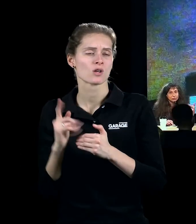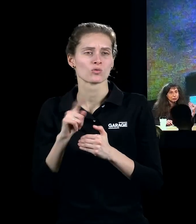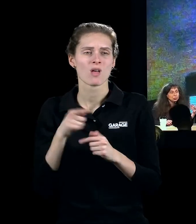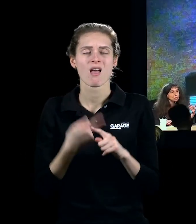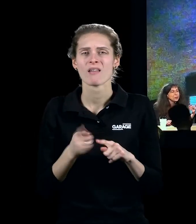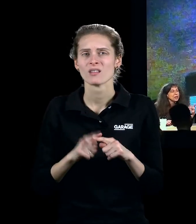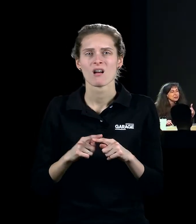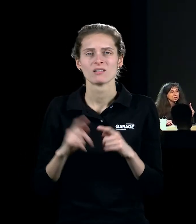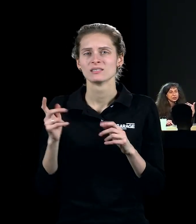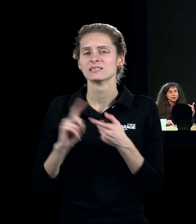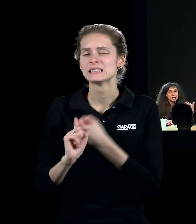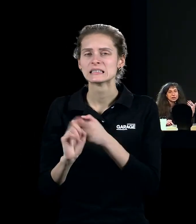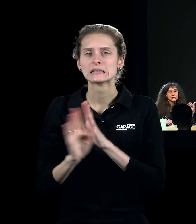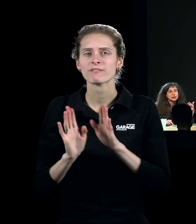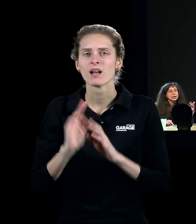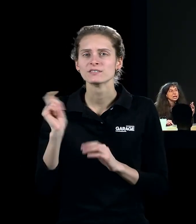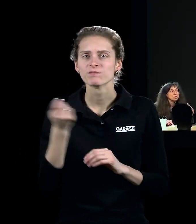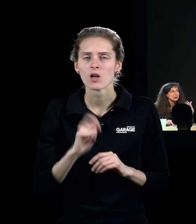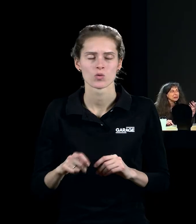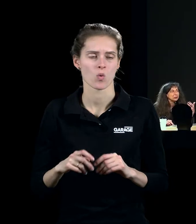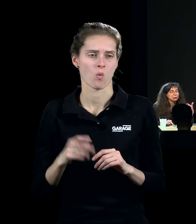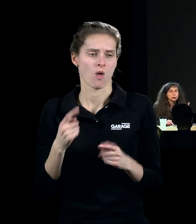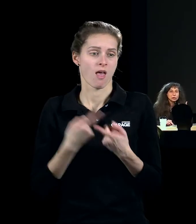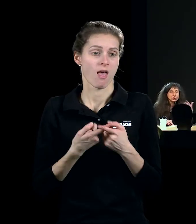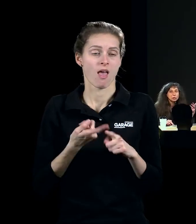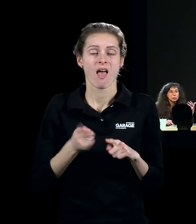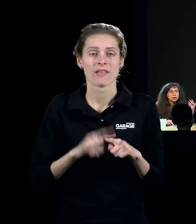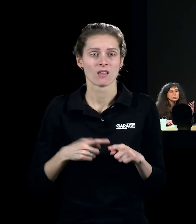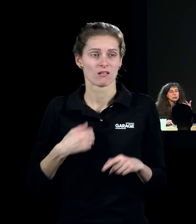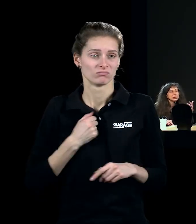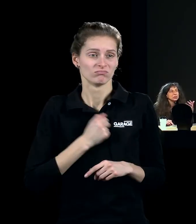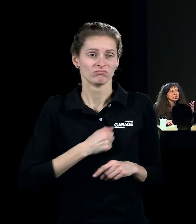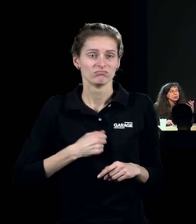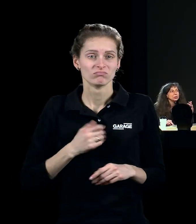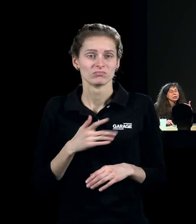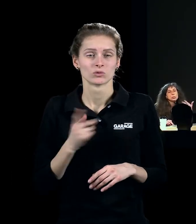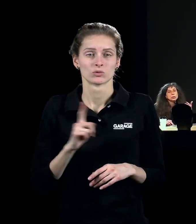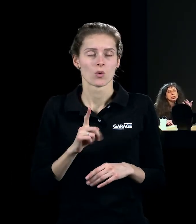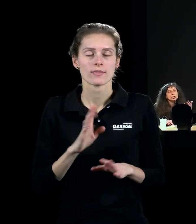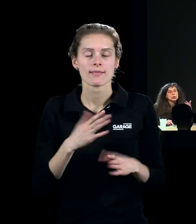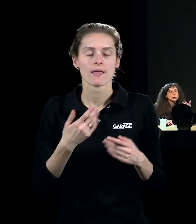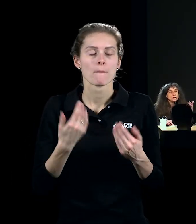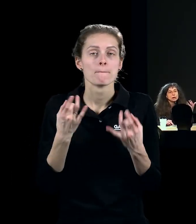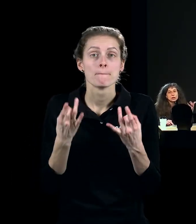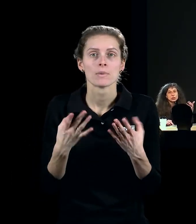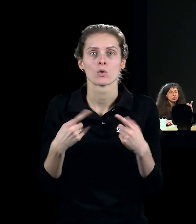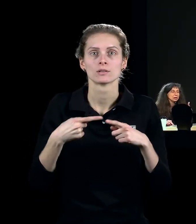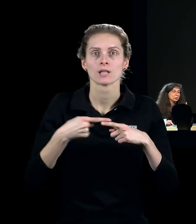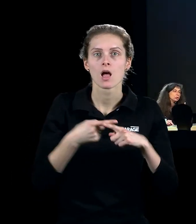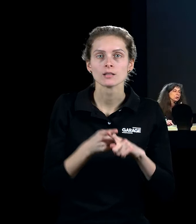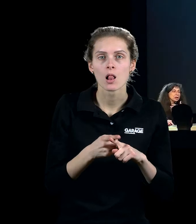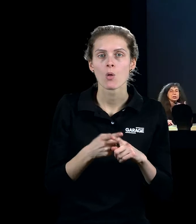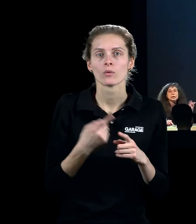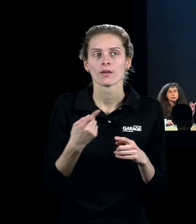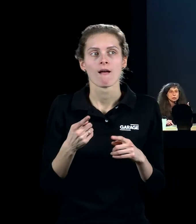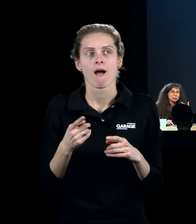связанное с войною, связанное с агрессией, представить такой световой балет, представить технологии, как бы абсолютно неутилитарные, это